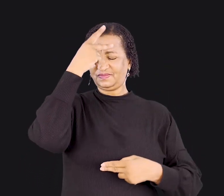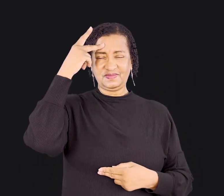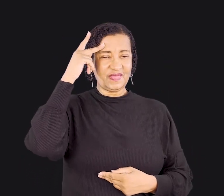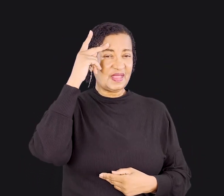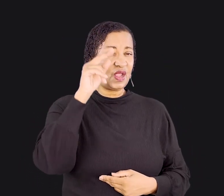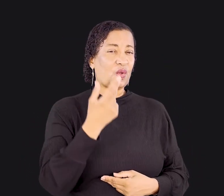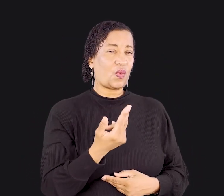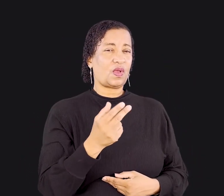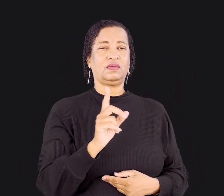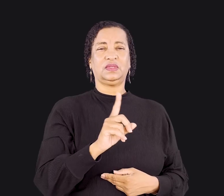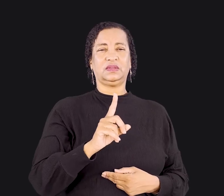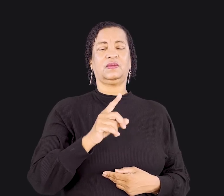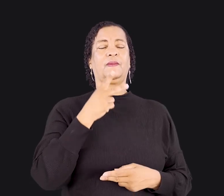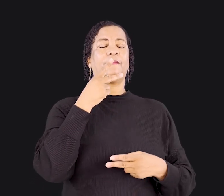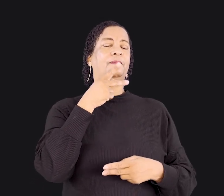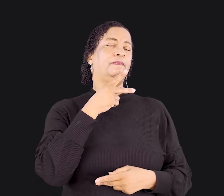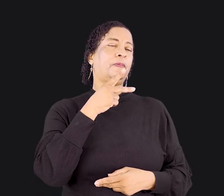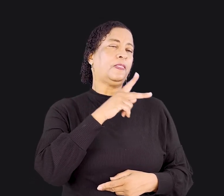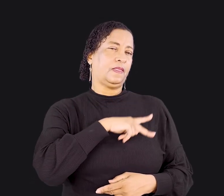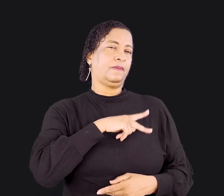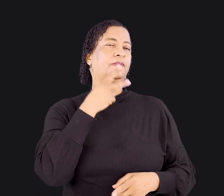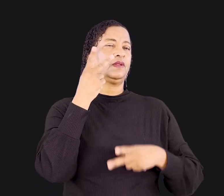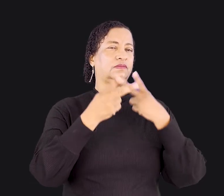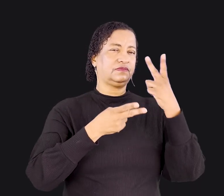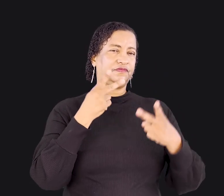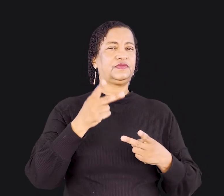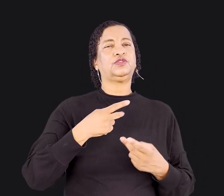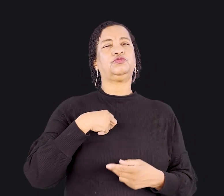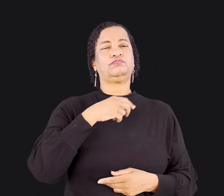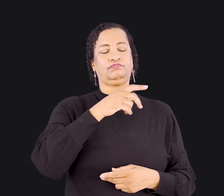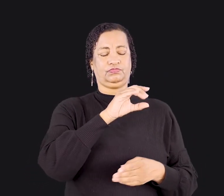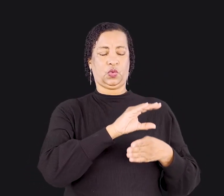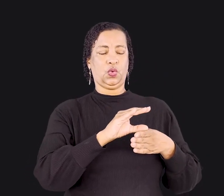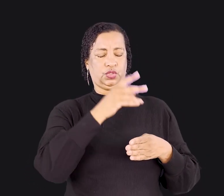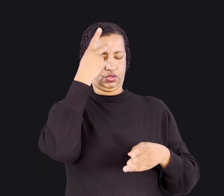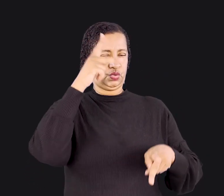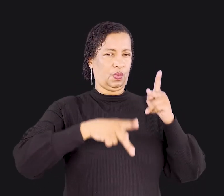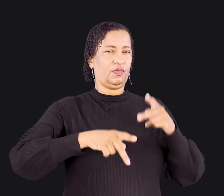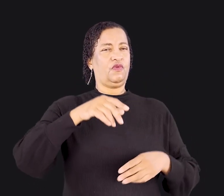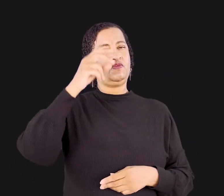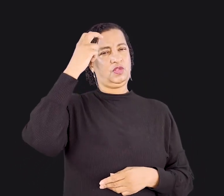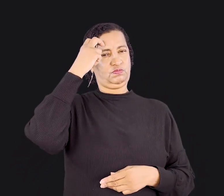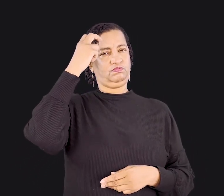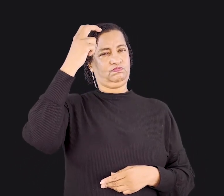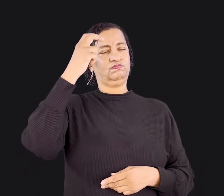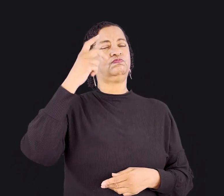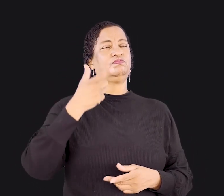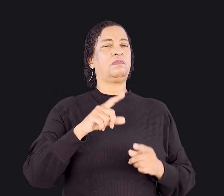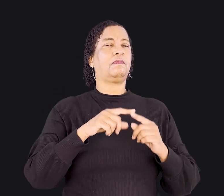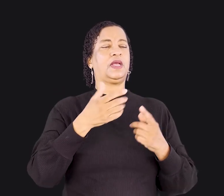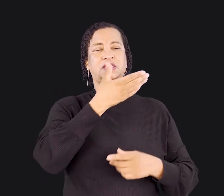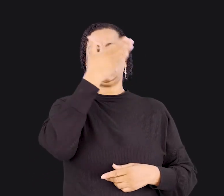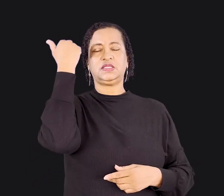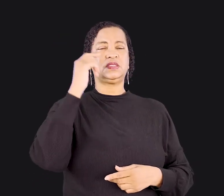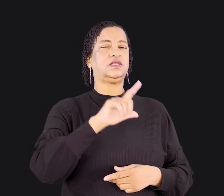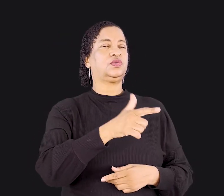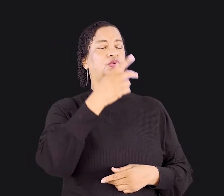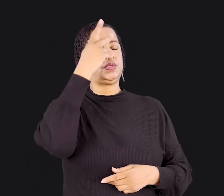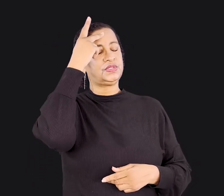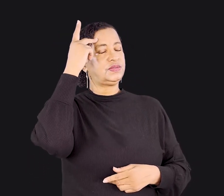elogiando a intelectualidade e a inteligência dos coríntios, mas ele não se esqueceu dos que não são assim. E sobre os